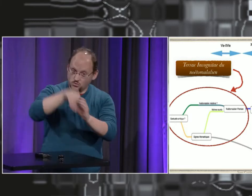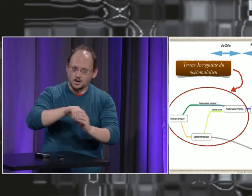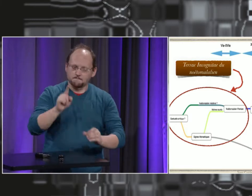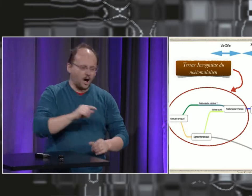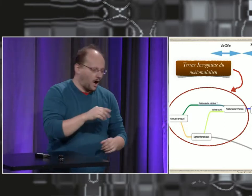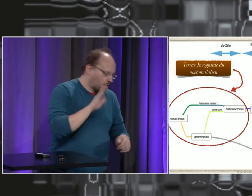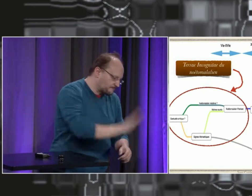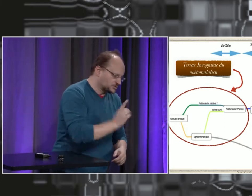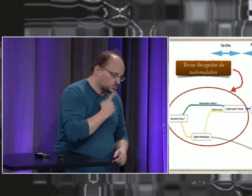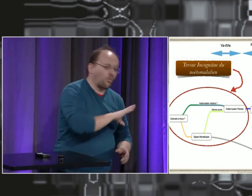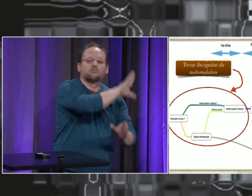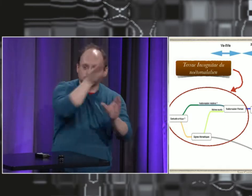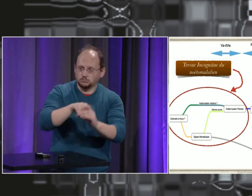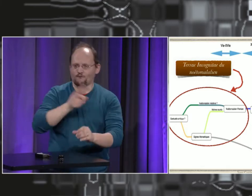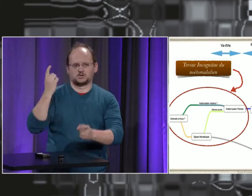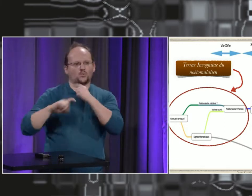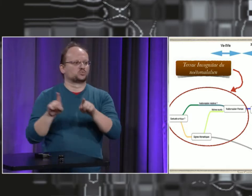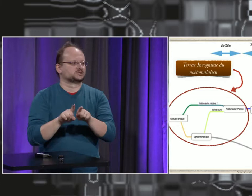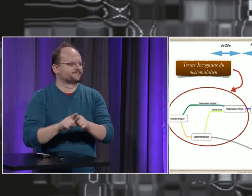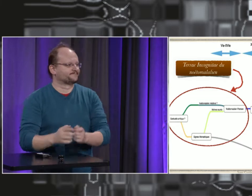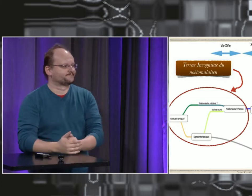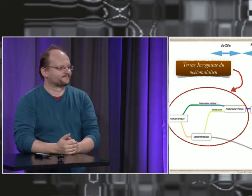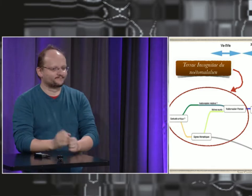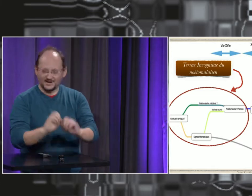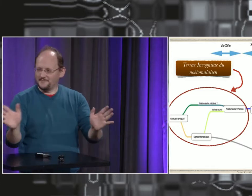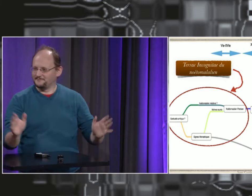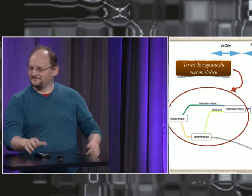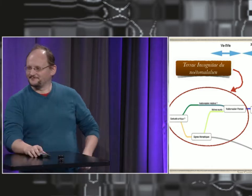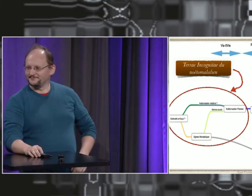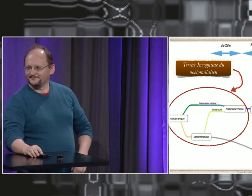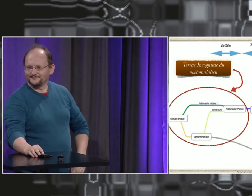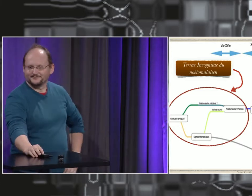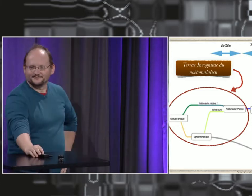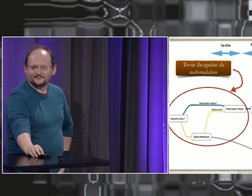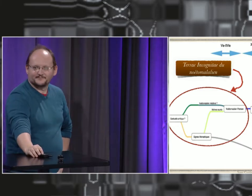Et l'histoire de France, je ne dirais pas l'histoire de France des sourds, l'histoire de France de tout le monde.